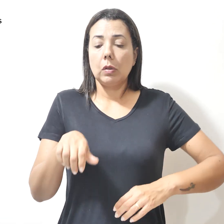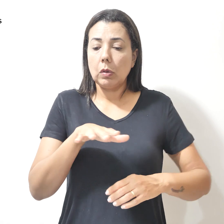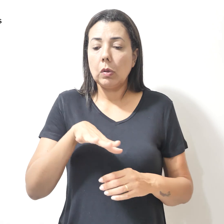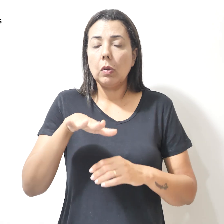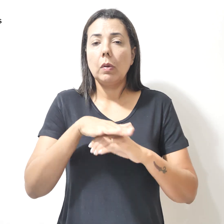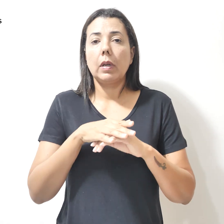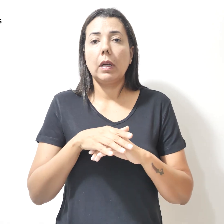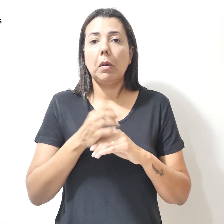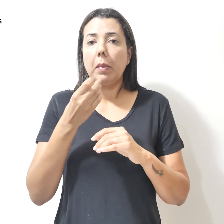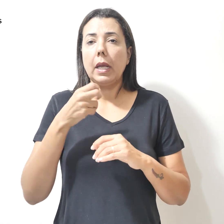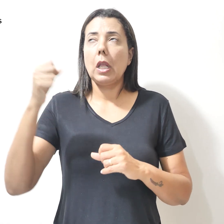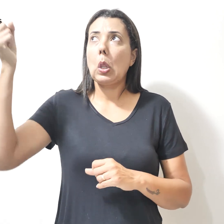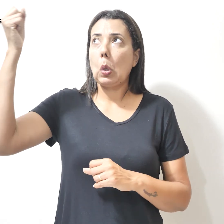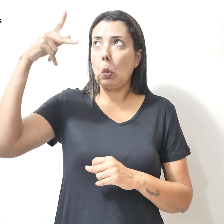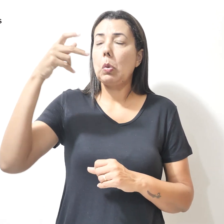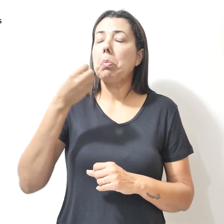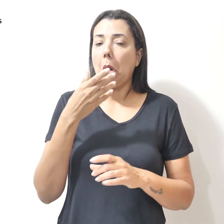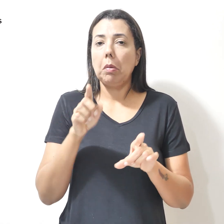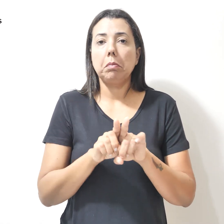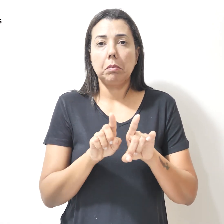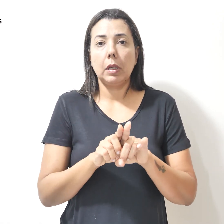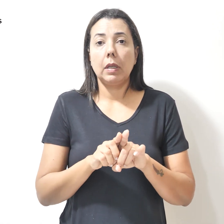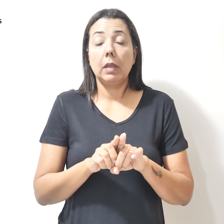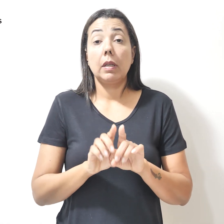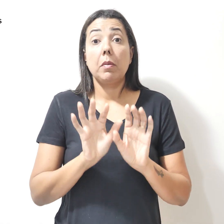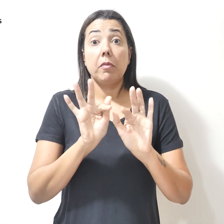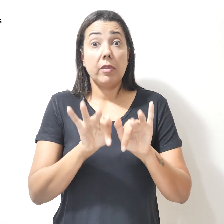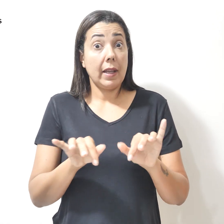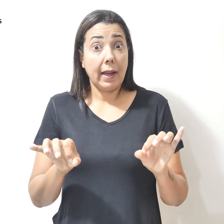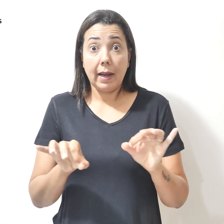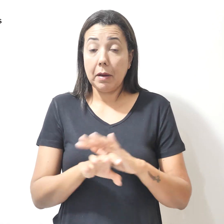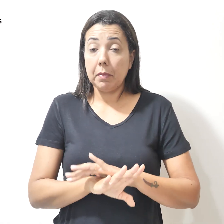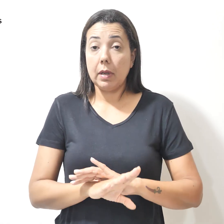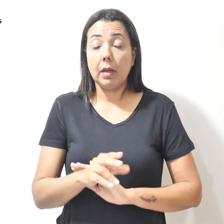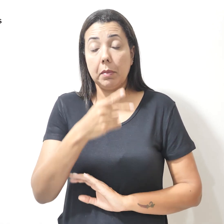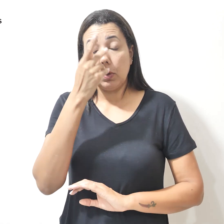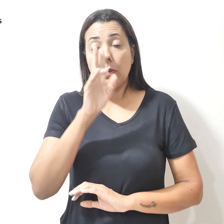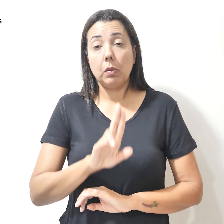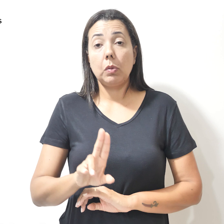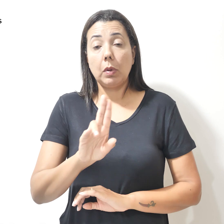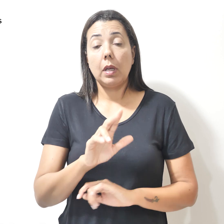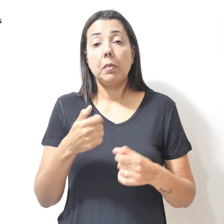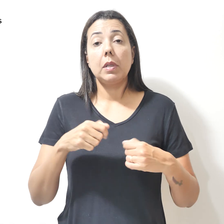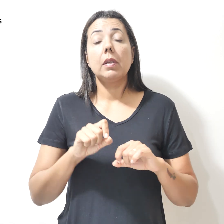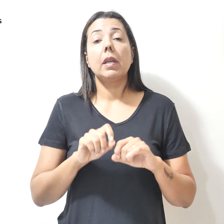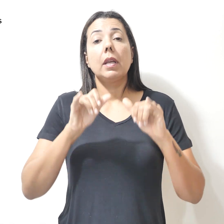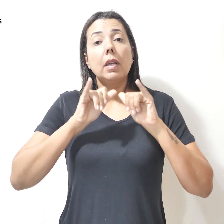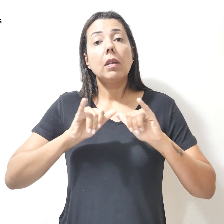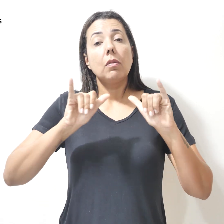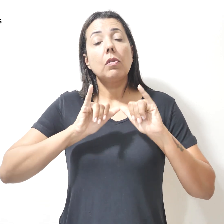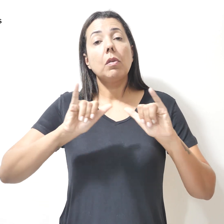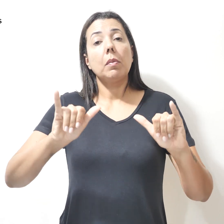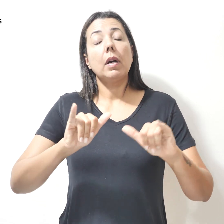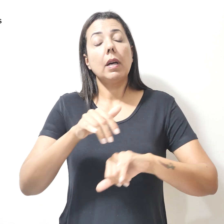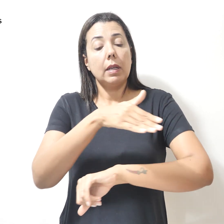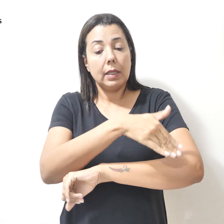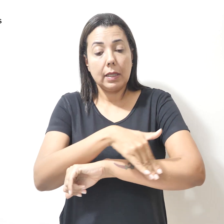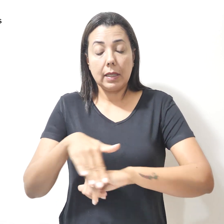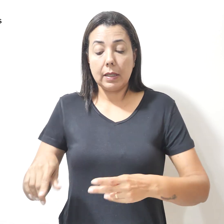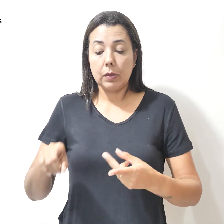bem iluminado. Para finalizar, o usuário deve informar endereço, número